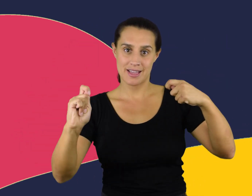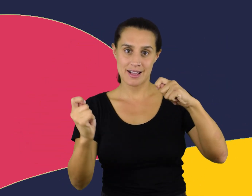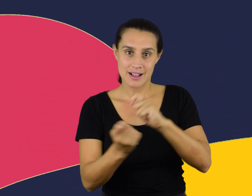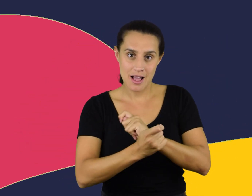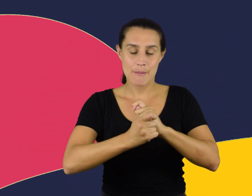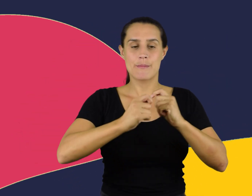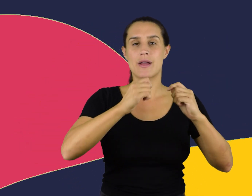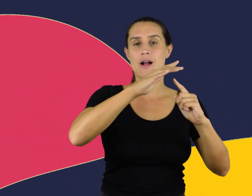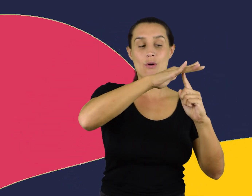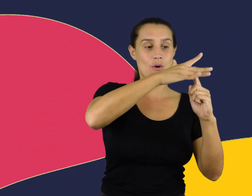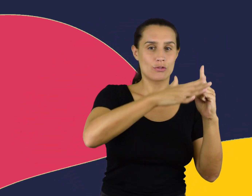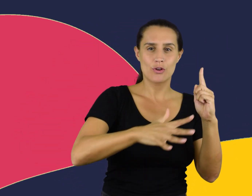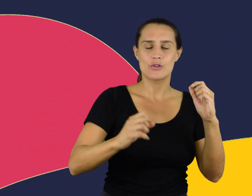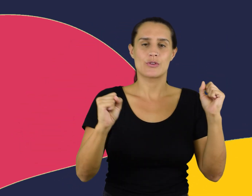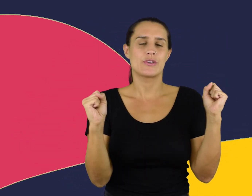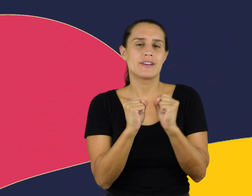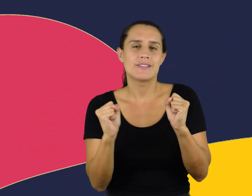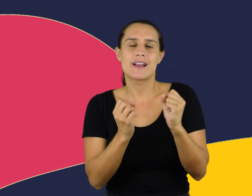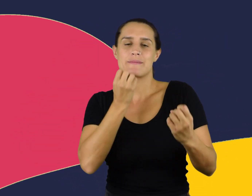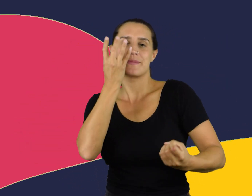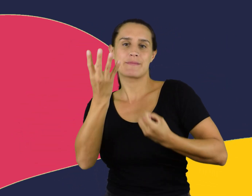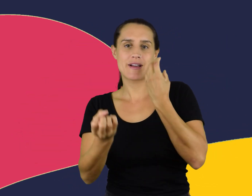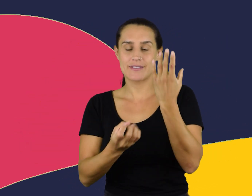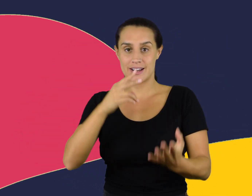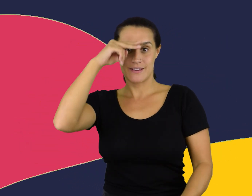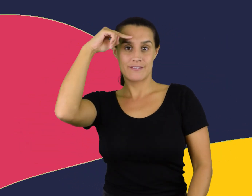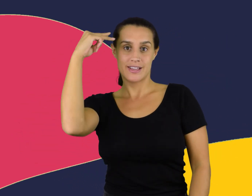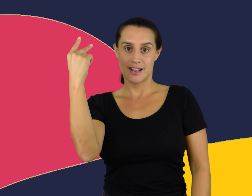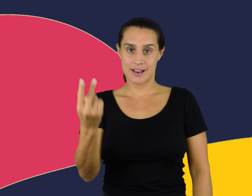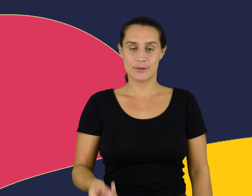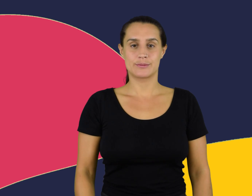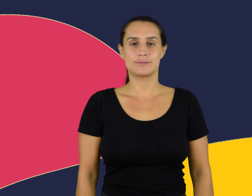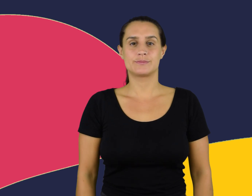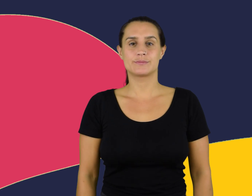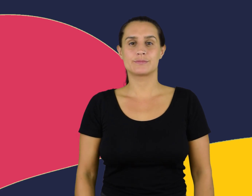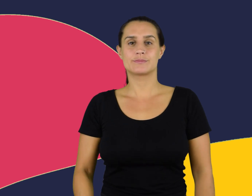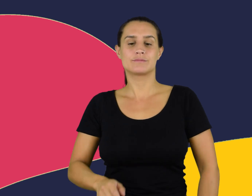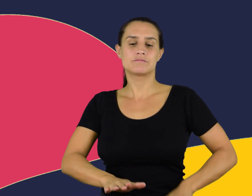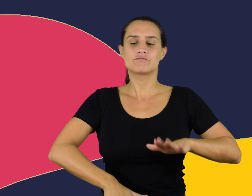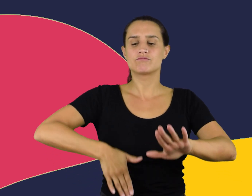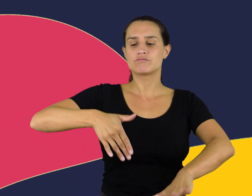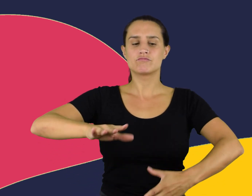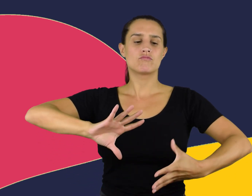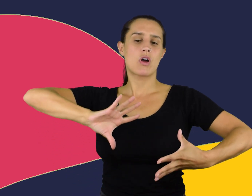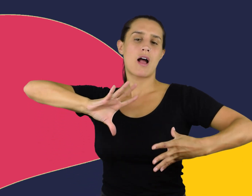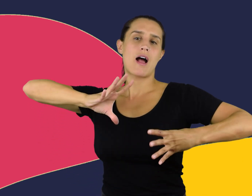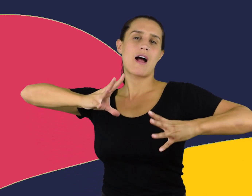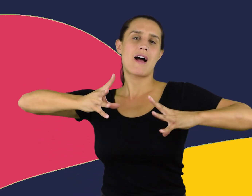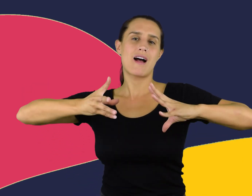verano. Y se ajusta el camino a nuestros pasos. Así como el agua se adapta a su vaso.